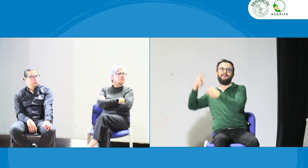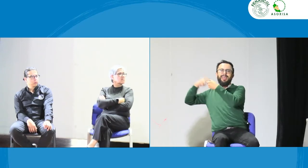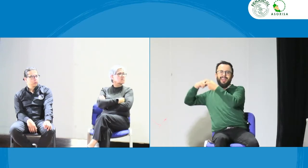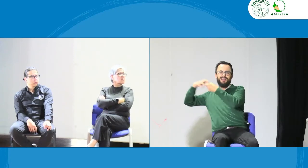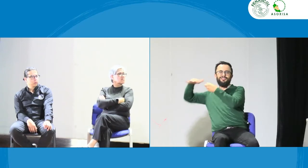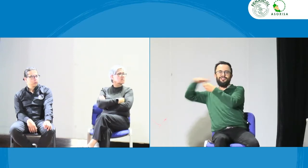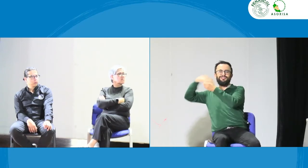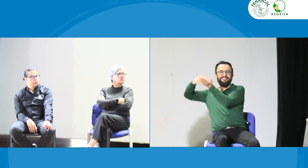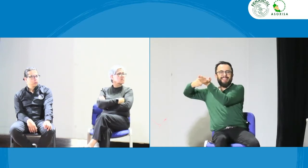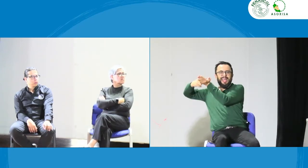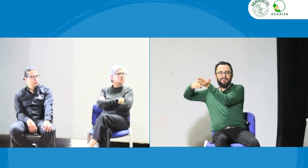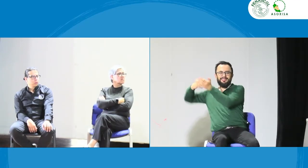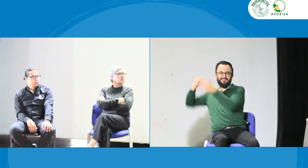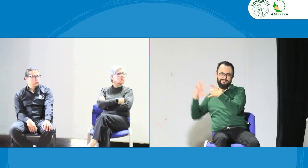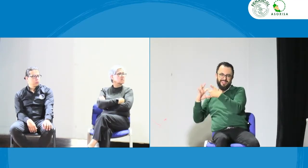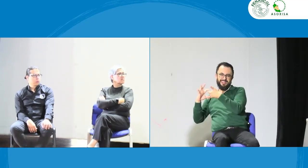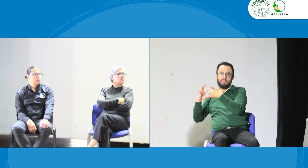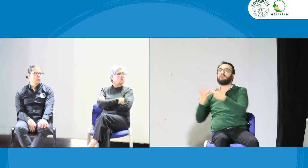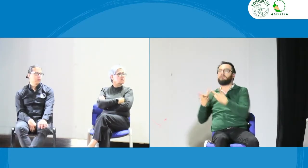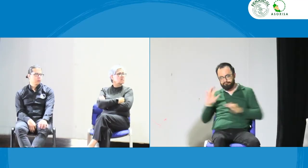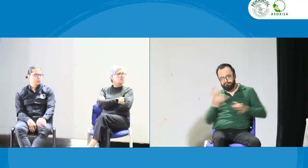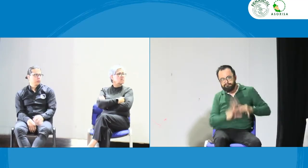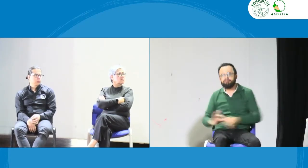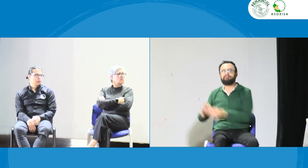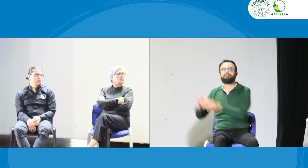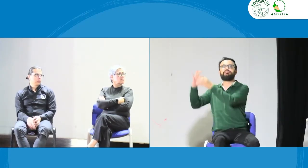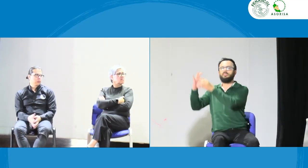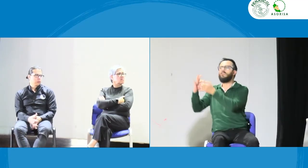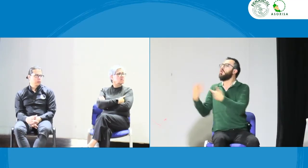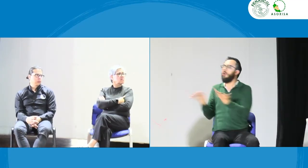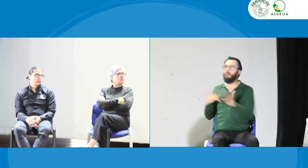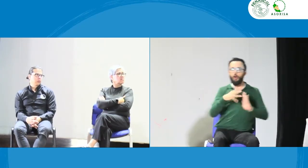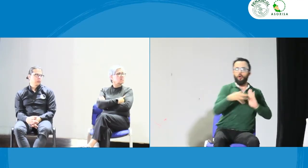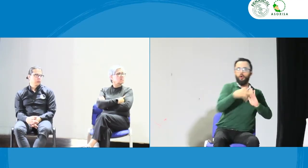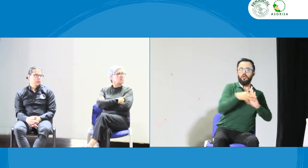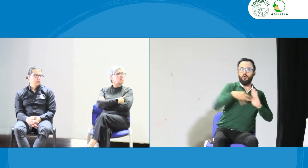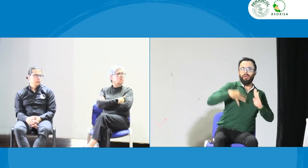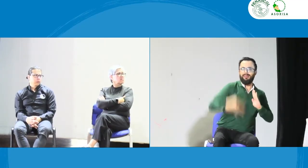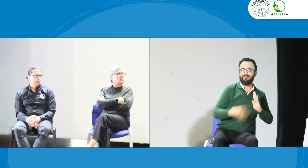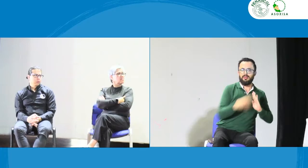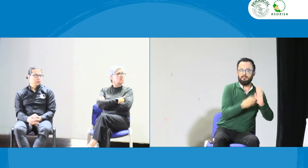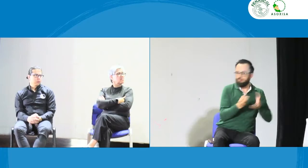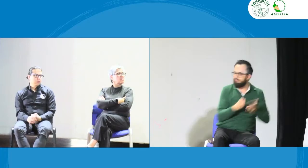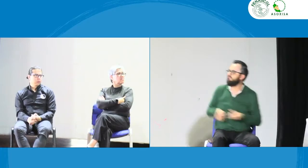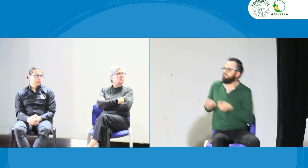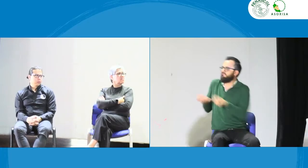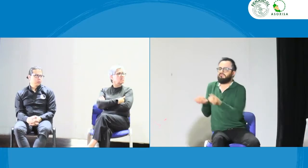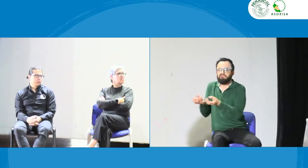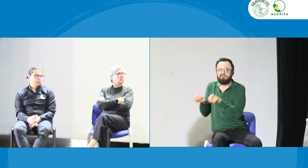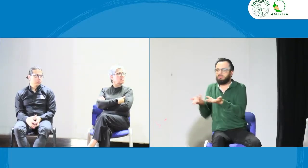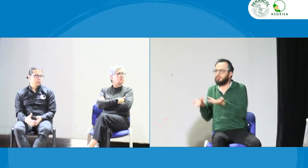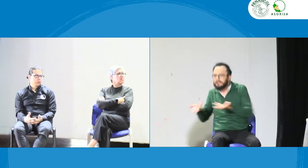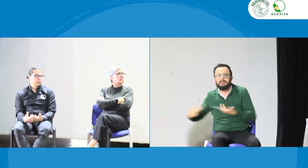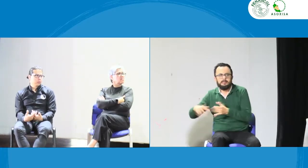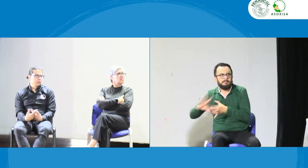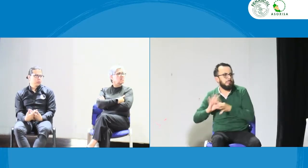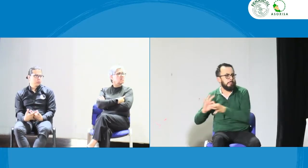y también están todas las asociaciones de intérpretes. Las asociaciones de intérpretes que están allí federadas con FENIR, y los comités que están al interior de las